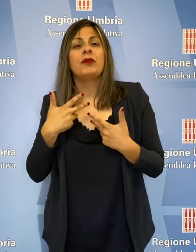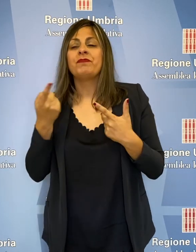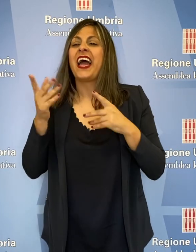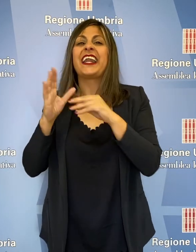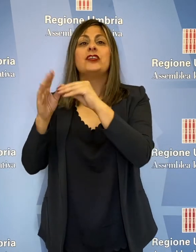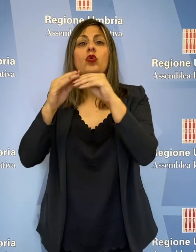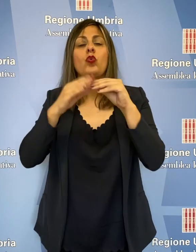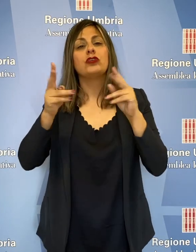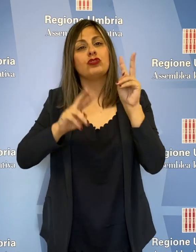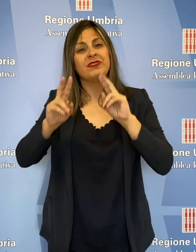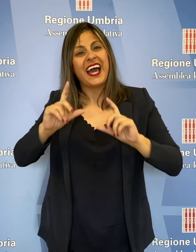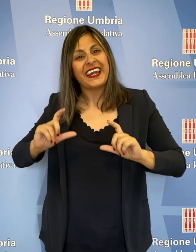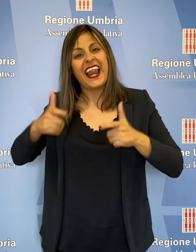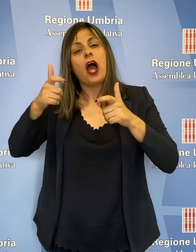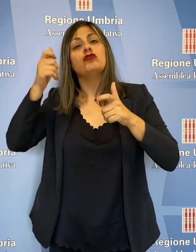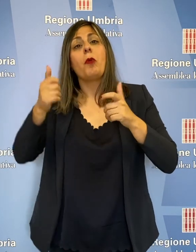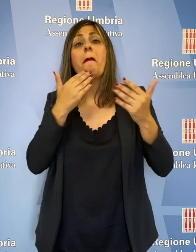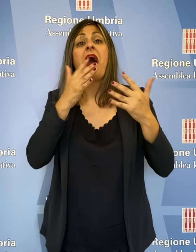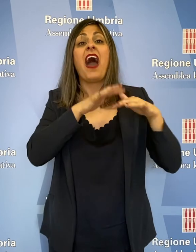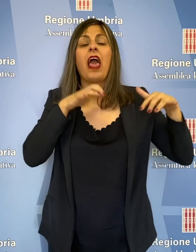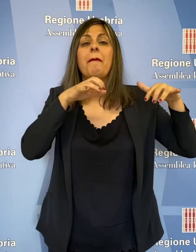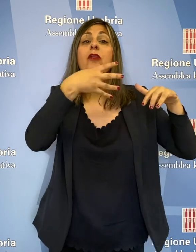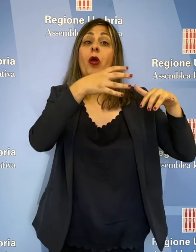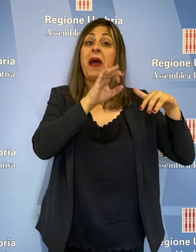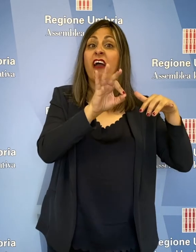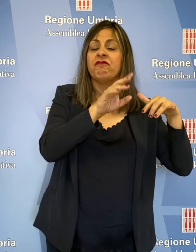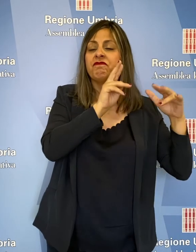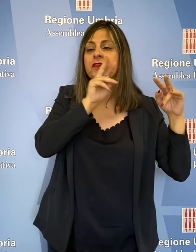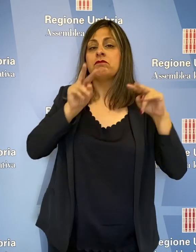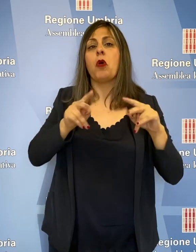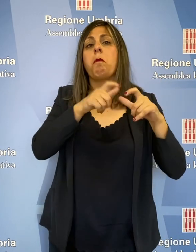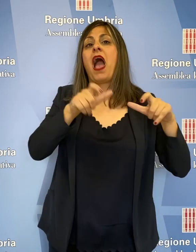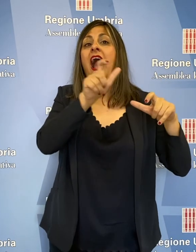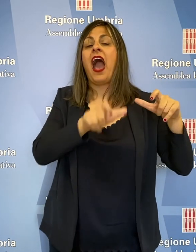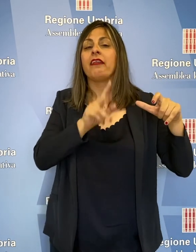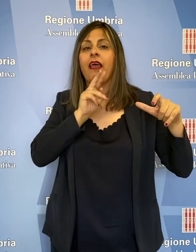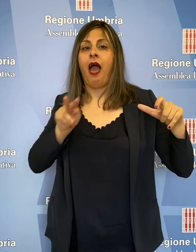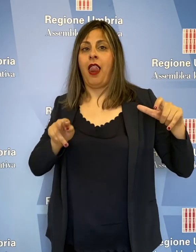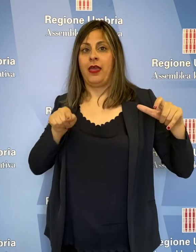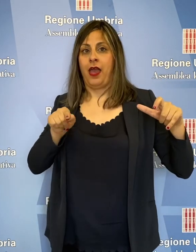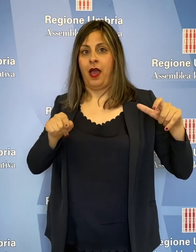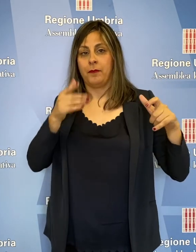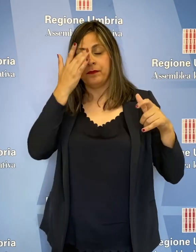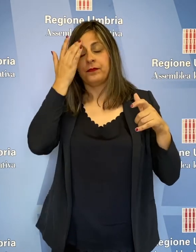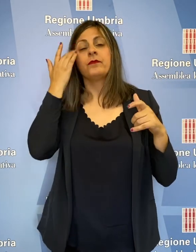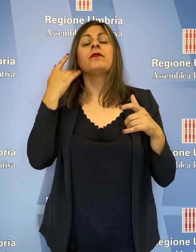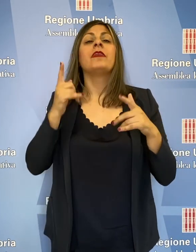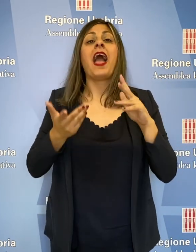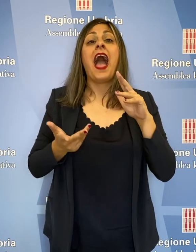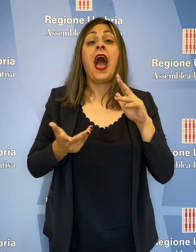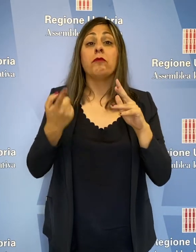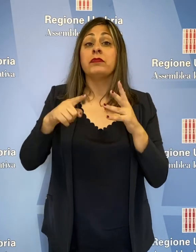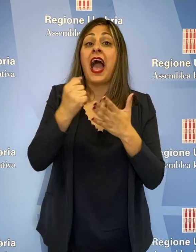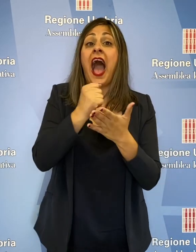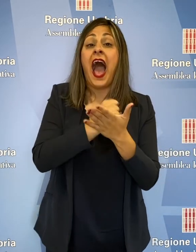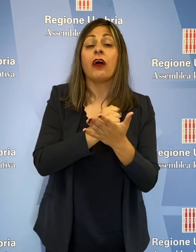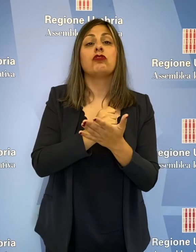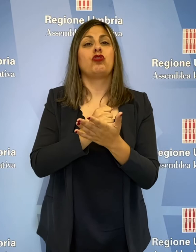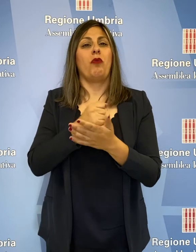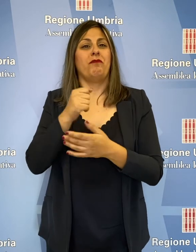del MEF e della Banca d'Italia. Nell'illustrare l'atto fora, a patto civico per l'Umbria, chiede se la regione si è attivata o